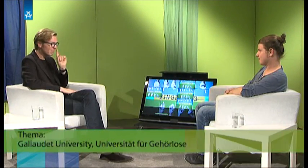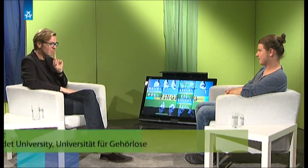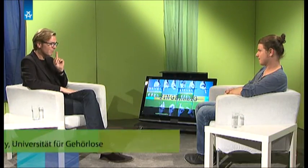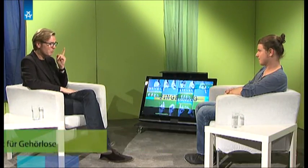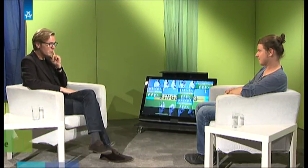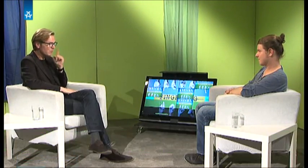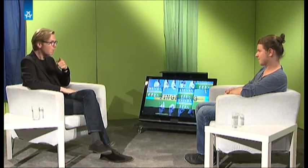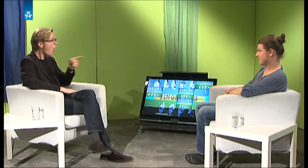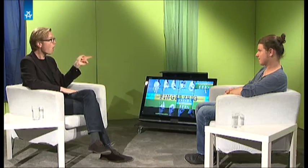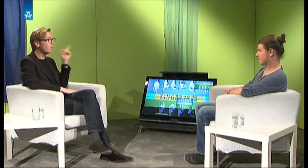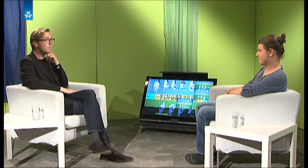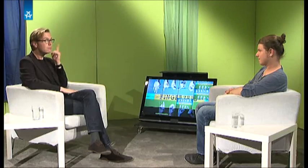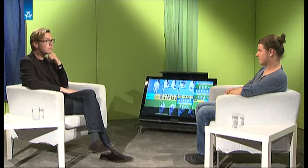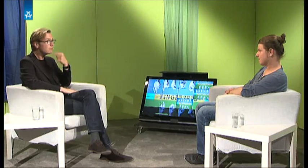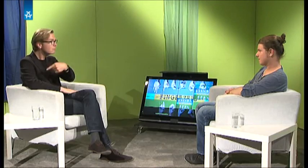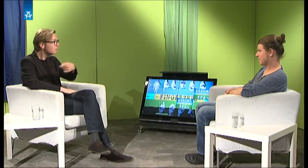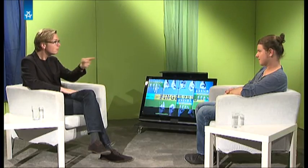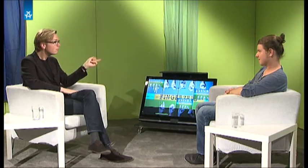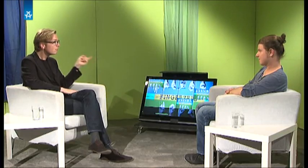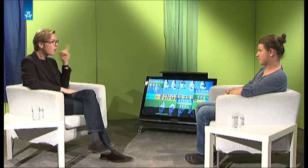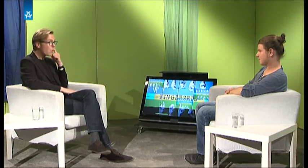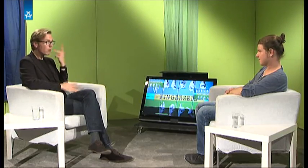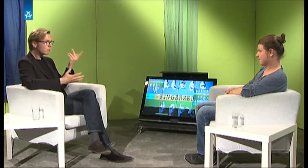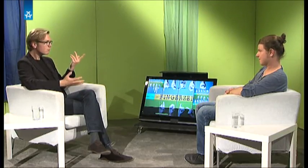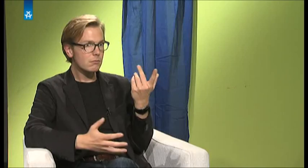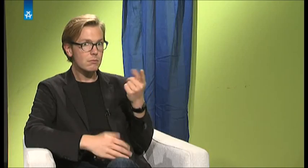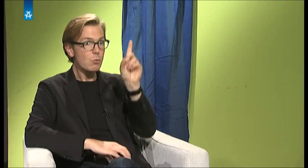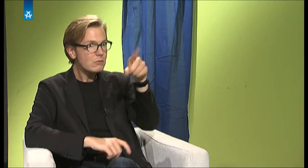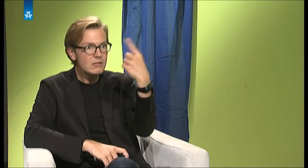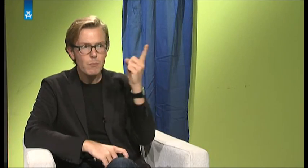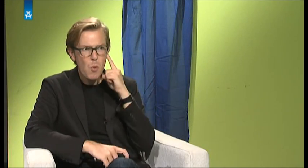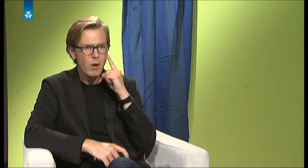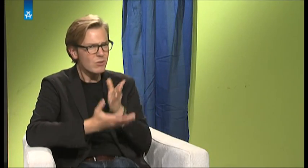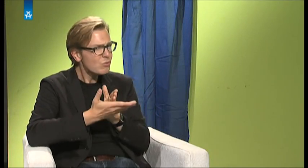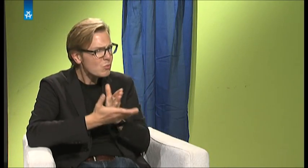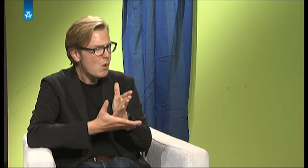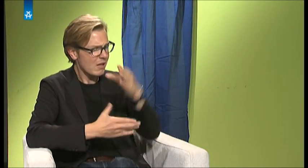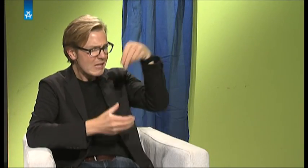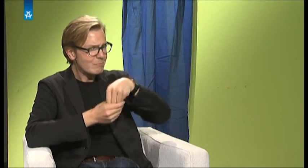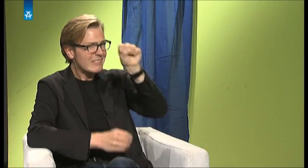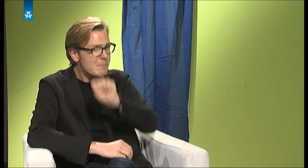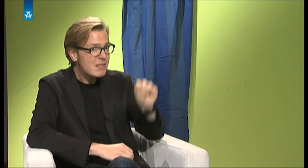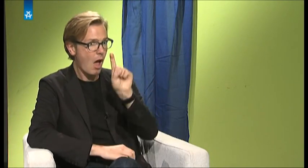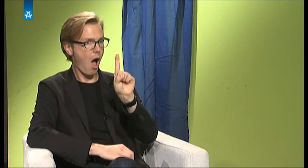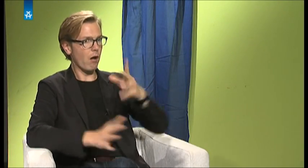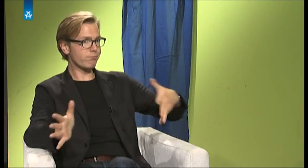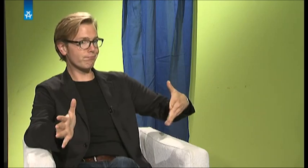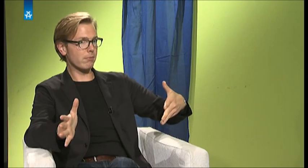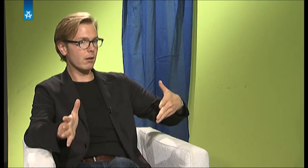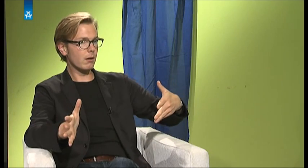dann haben die alle gesagt, na, wir sind hier alle hörend. Und ich fand es unfassbar, dass alle hörenden Teilnehmer sich gebärdensprachlich in dem Seminar ausgetauscht haben.